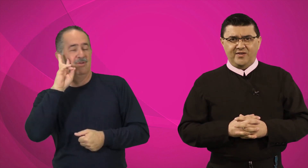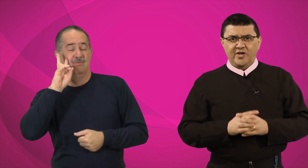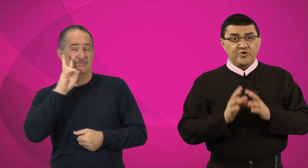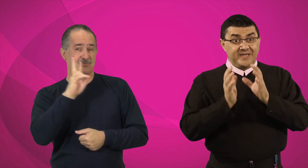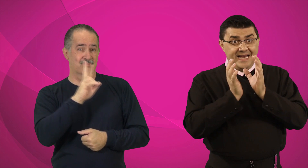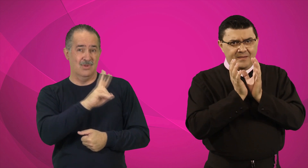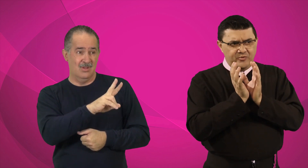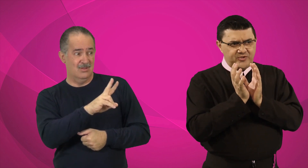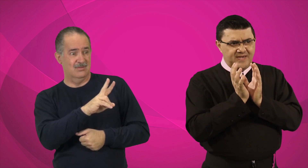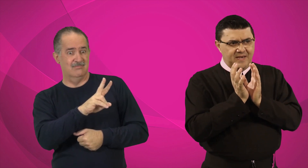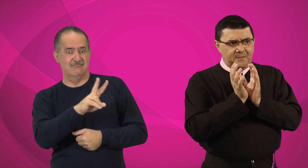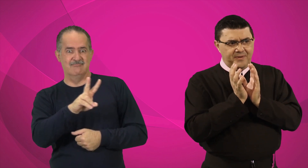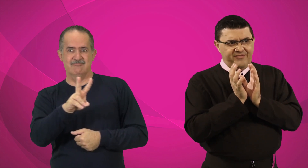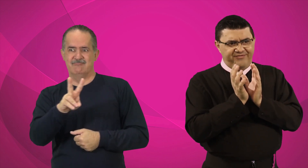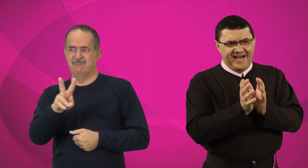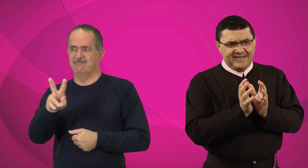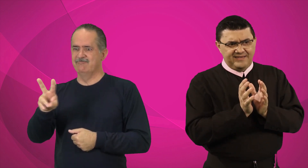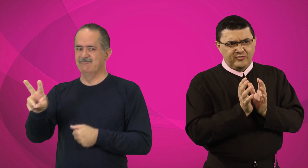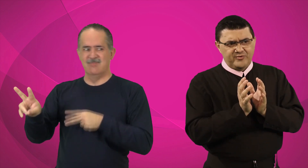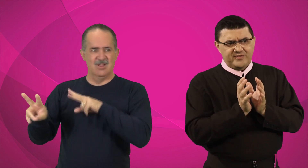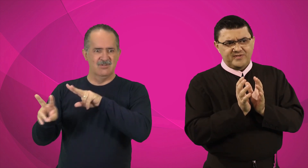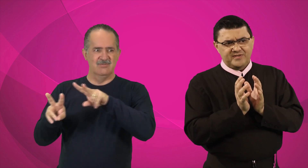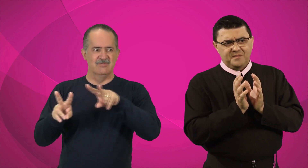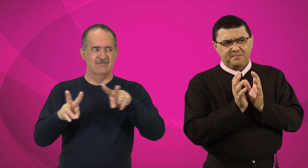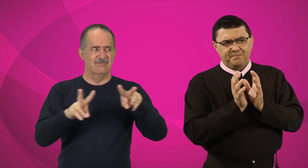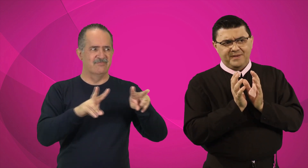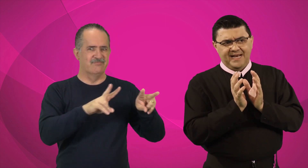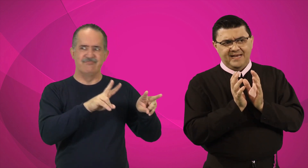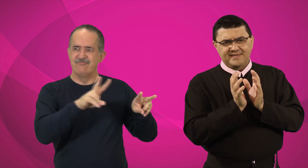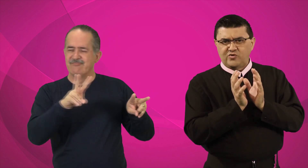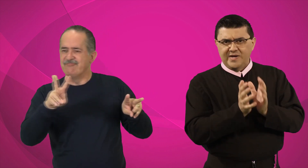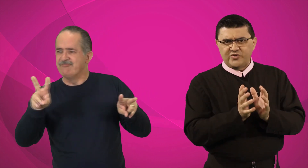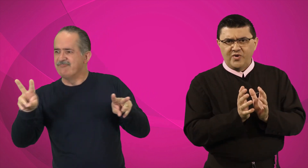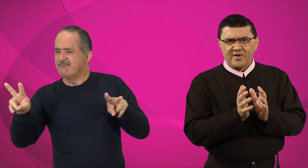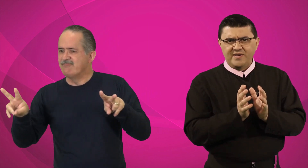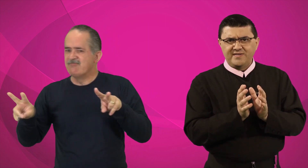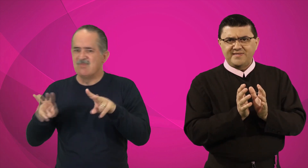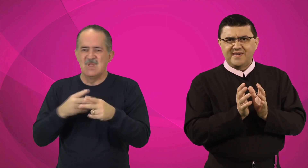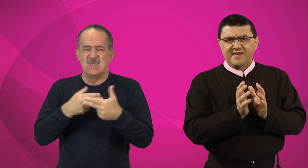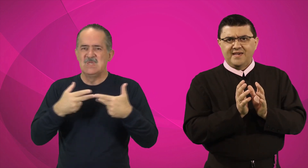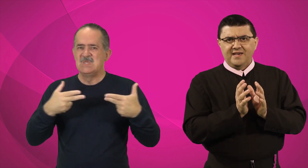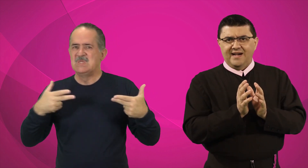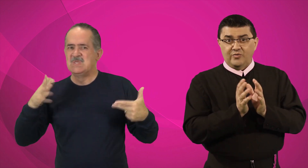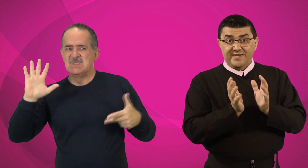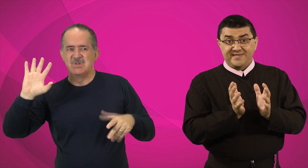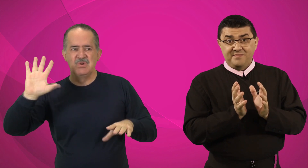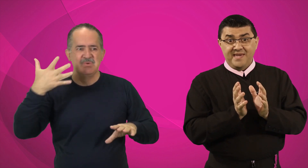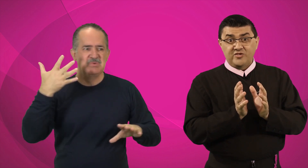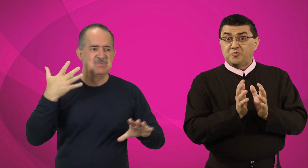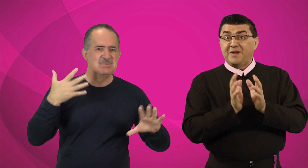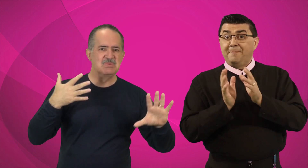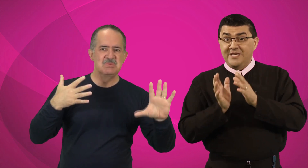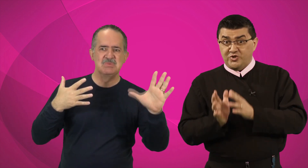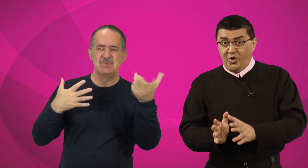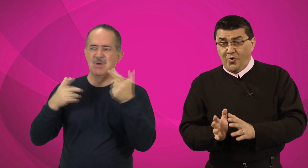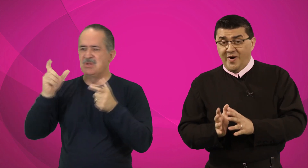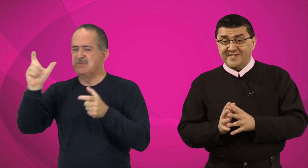Nós olhamos para fatos, para situações, acontecimentos, para pessoas,